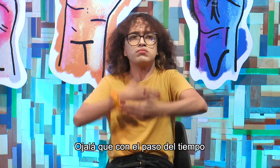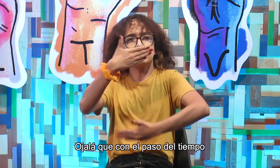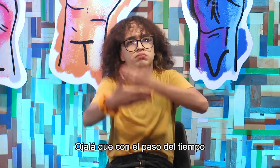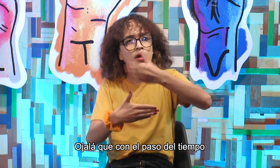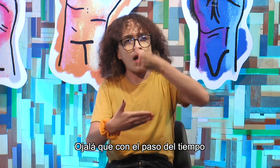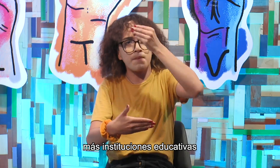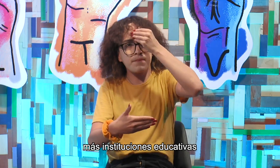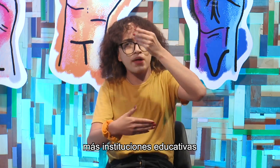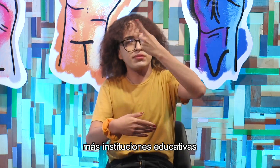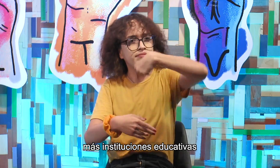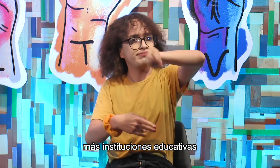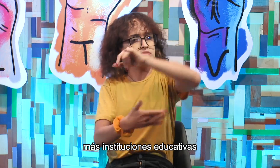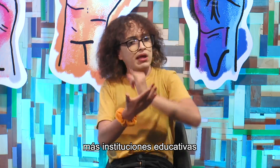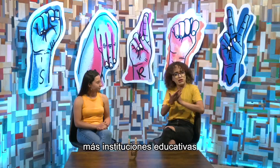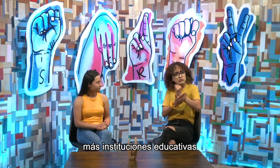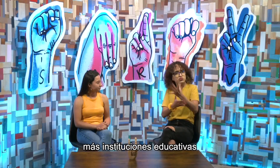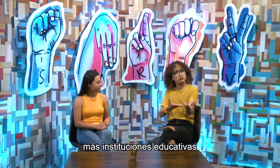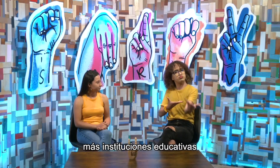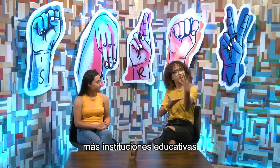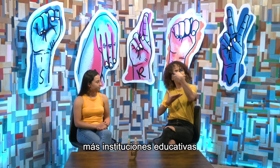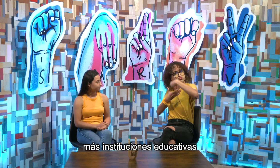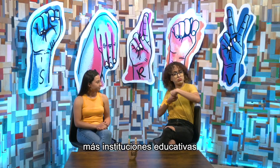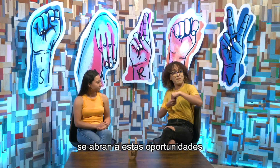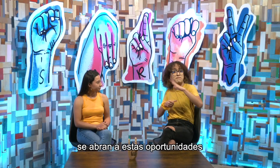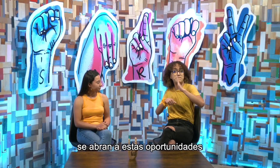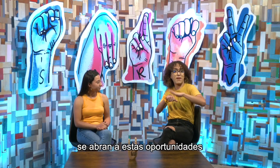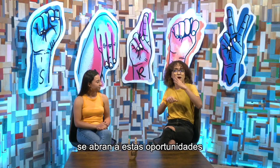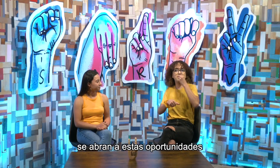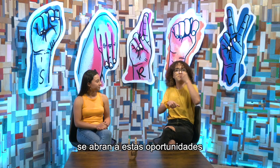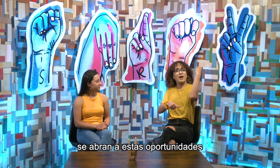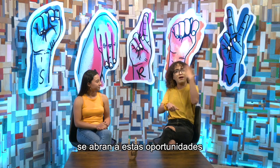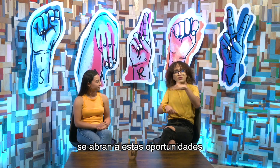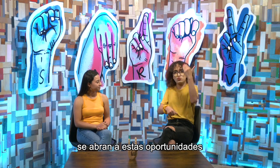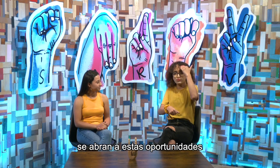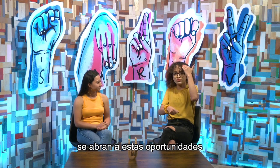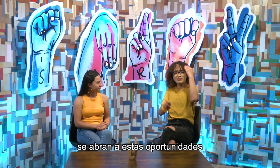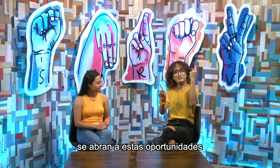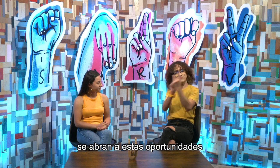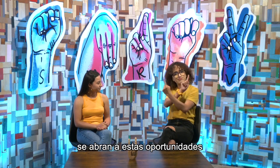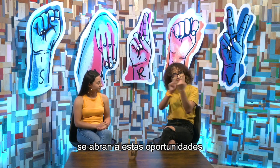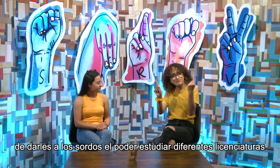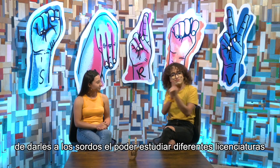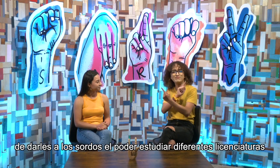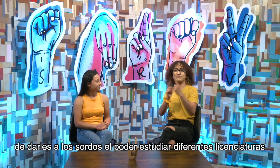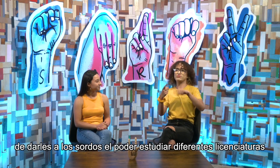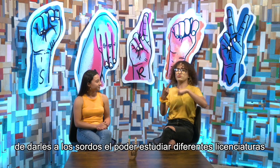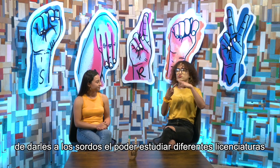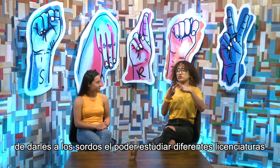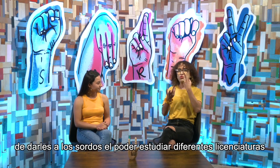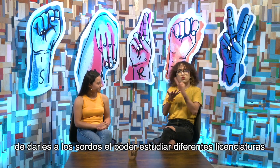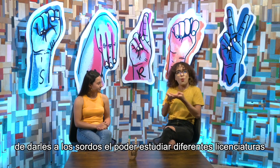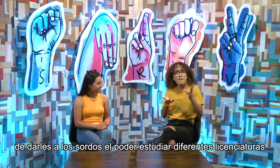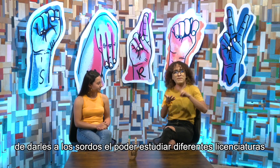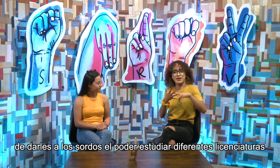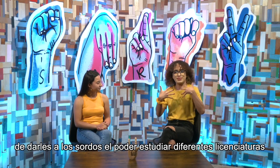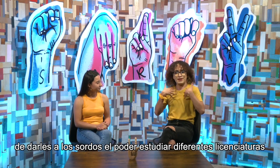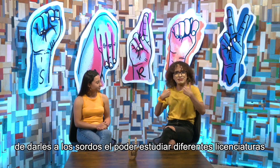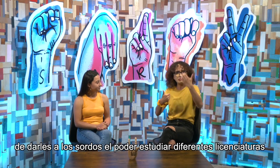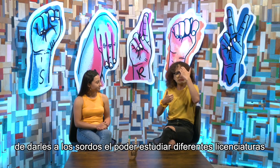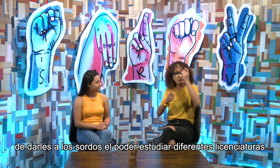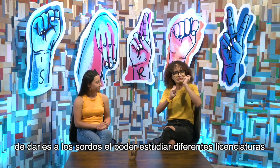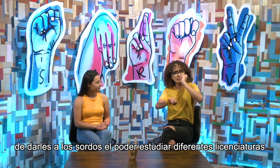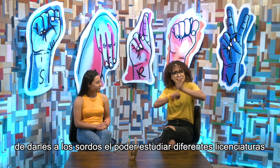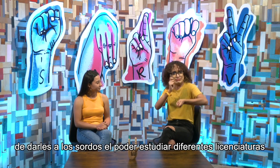paso del tiempo, más instituciones educativas se abran a estas oportunidades de darles a los sordos el poder